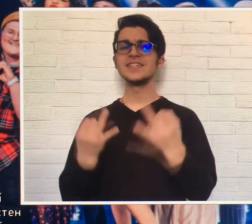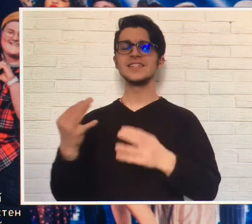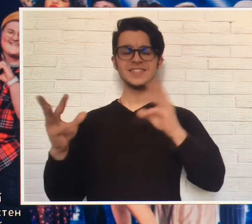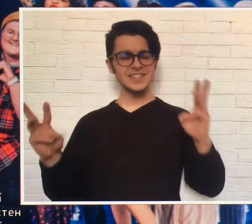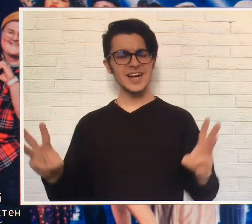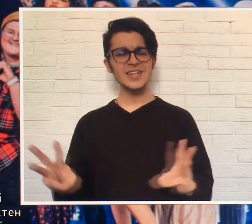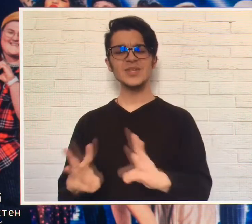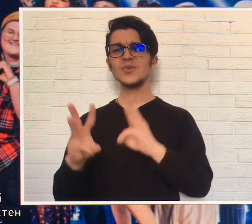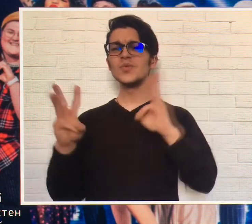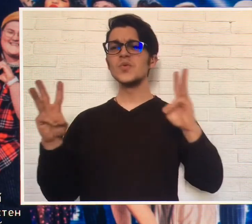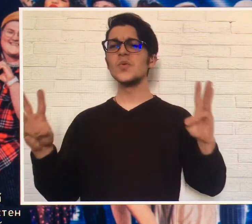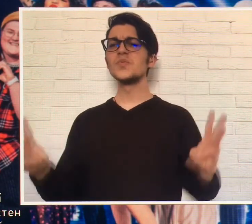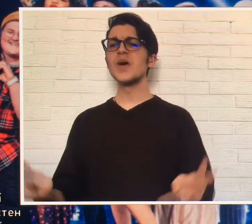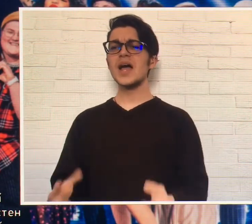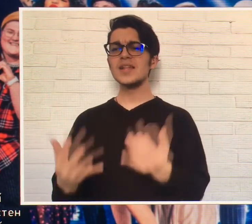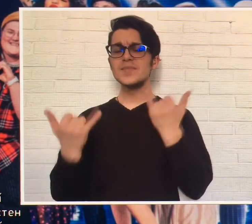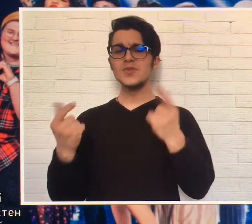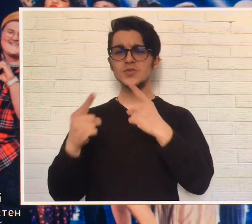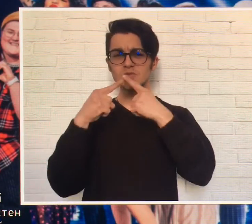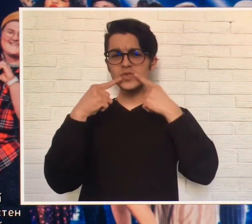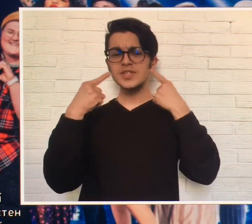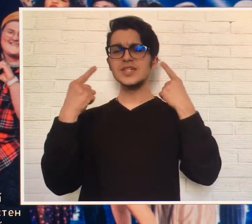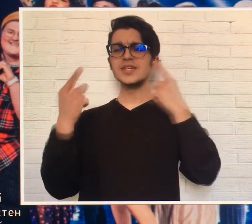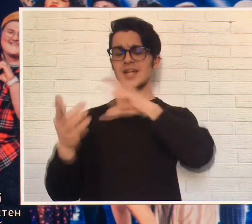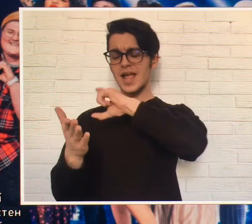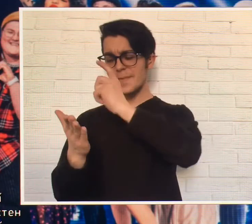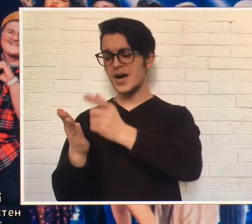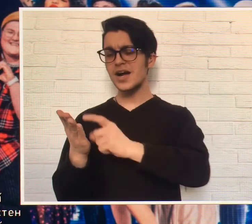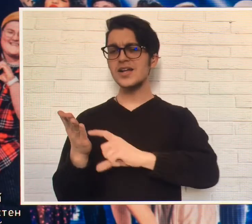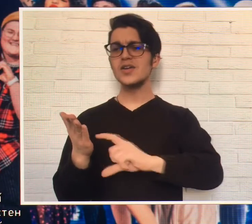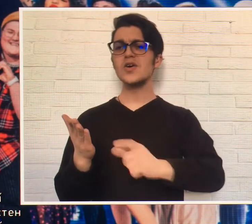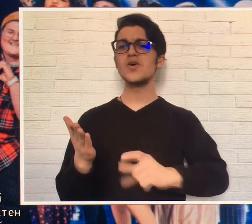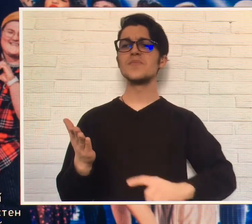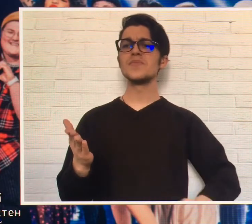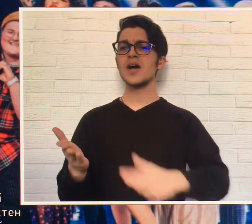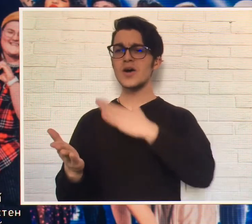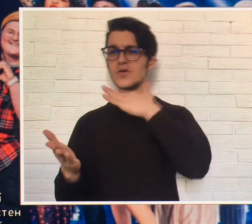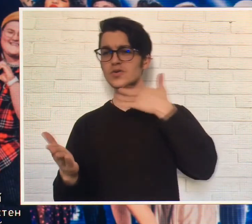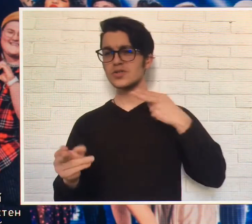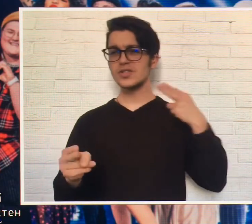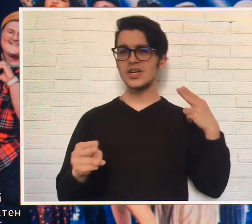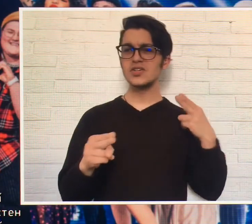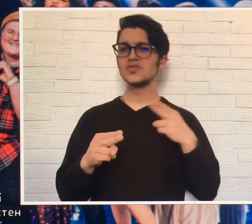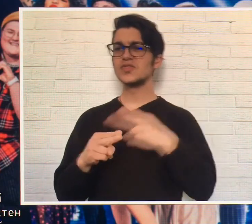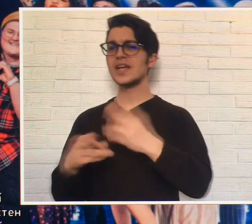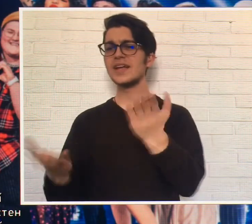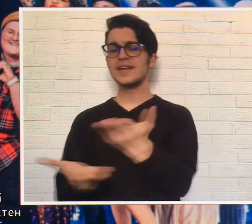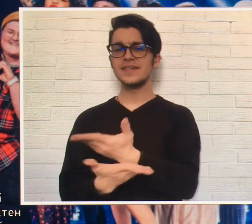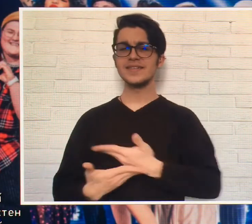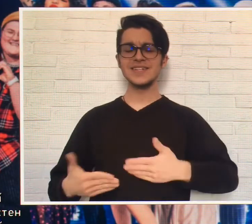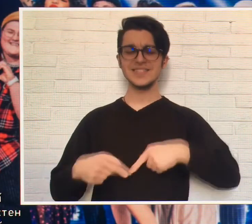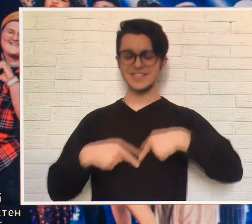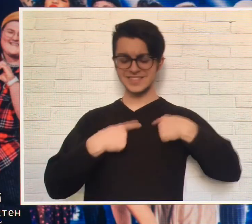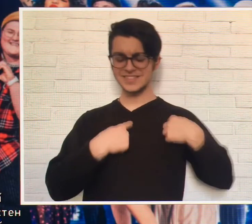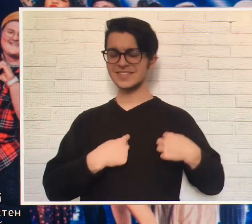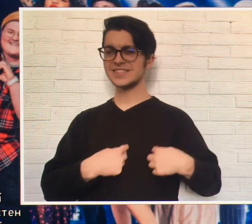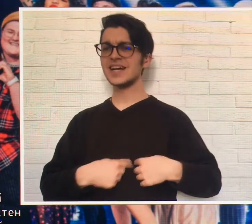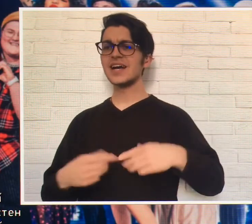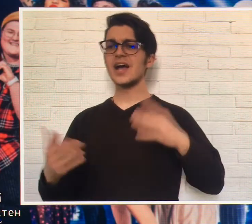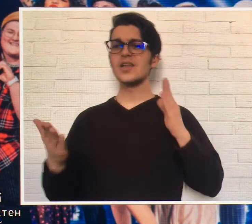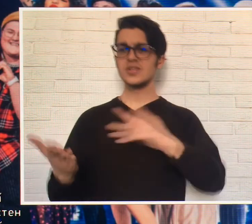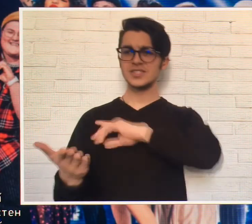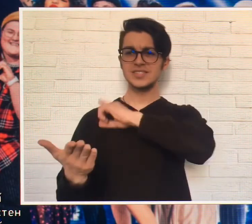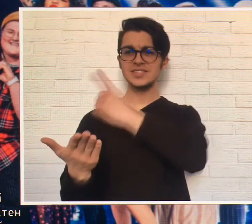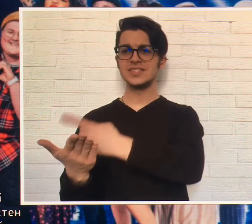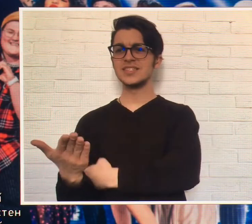Да были игры с огнем, Теперь с улыбкой твоем. Куча ножей в наших